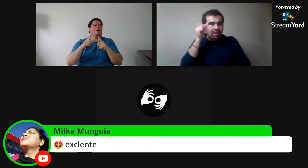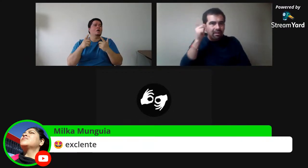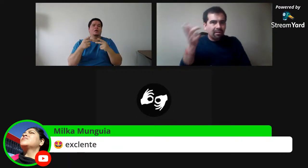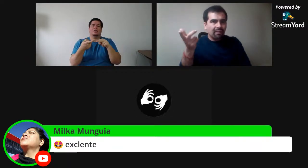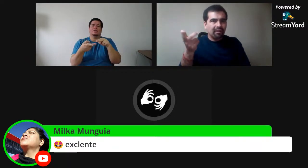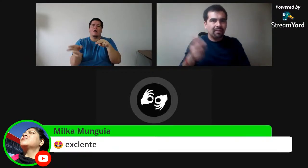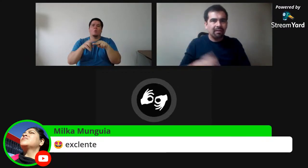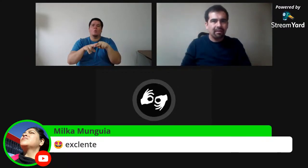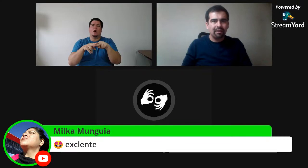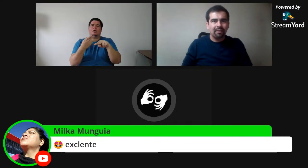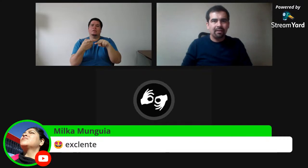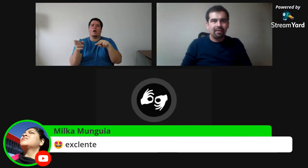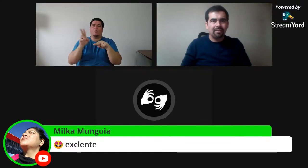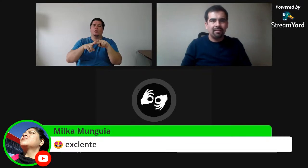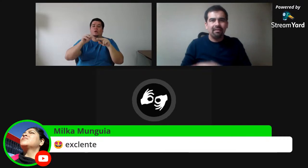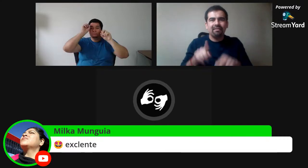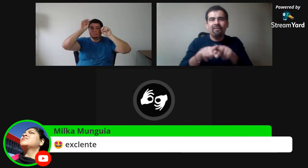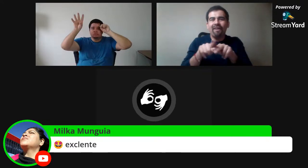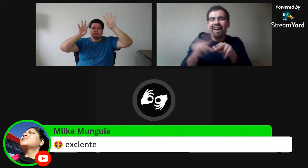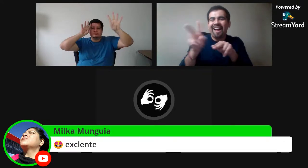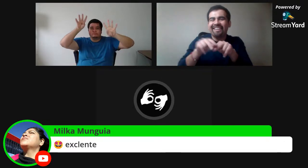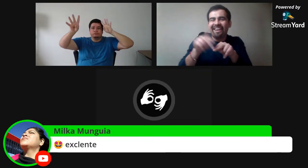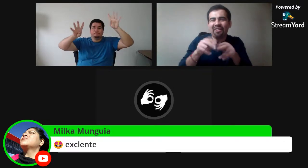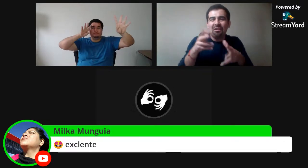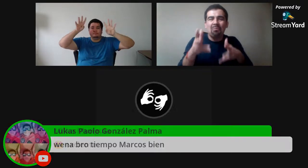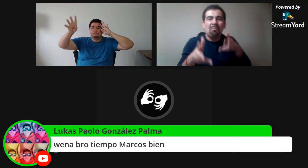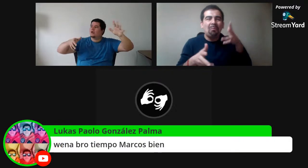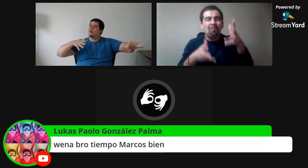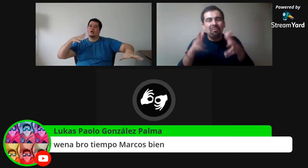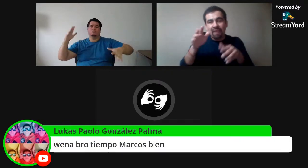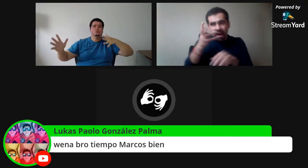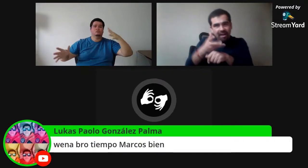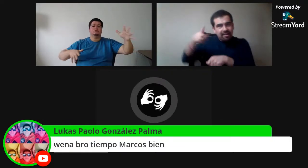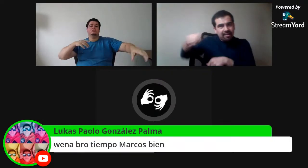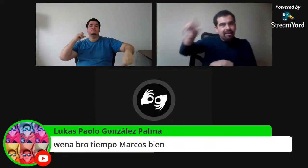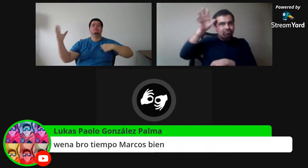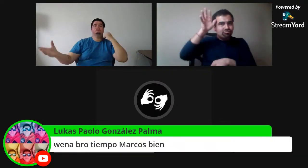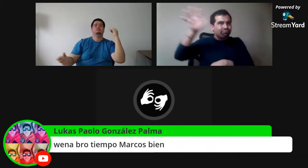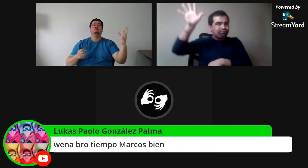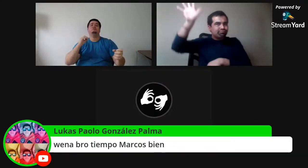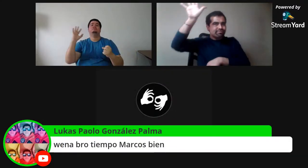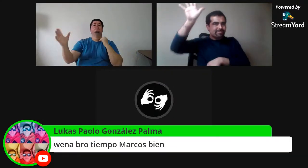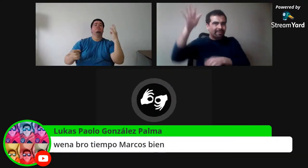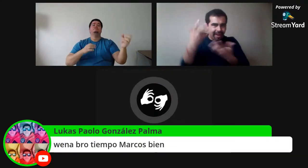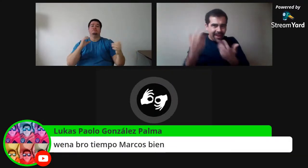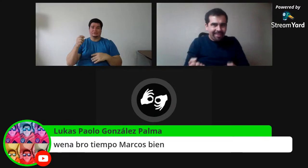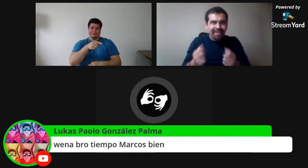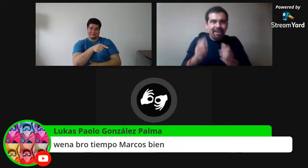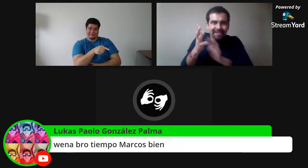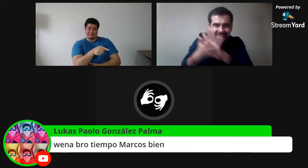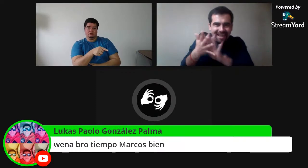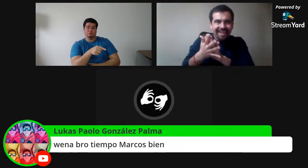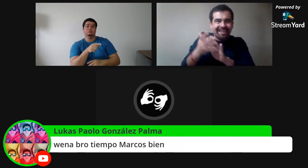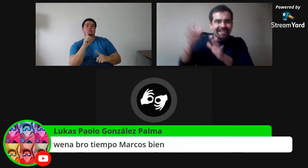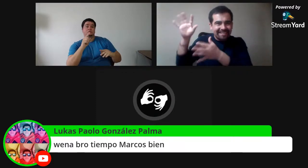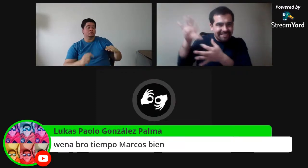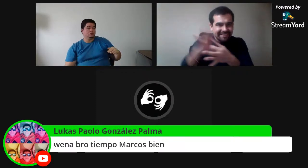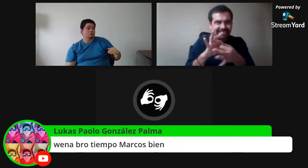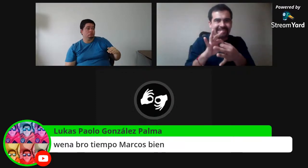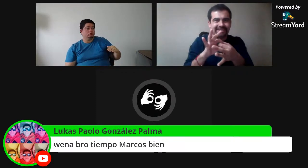Los niños son visuales, si ustedes se expresan poesía vernácula visual, los niños van a entender y van a permitir que